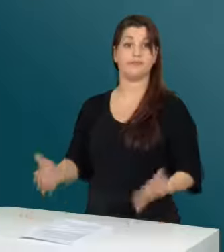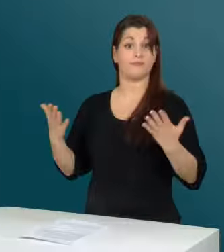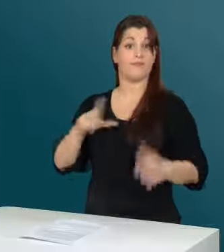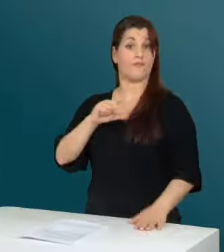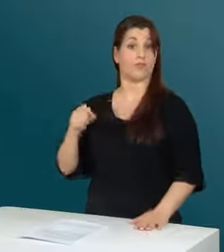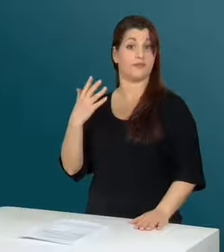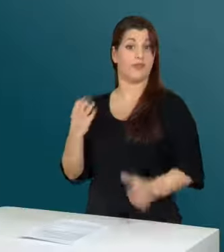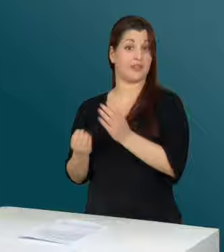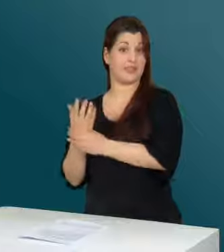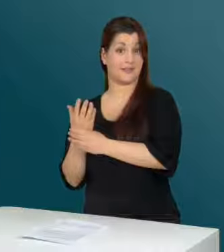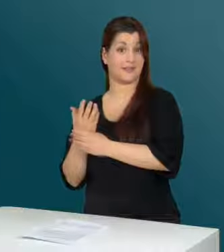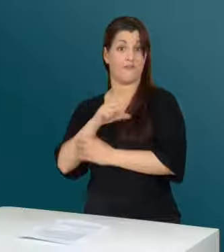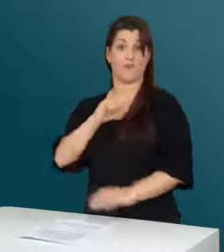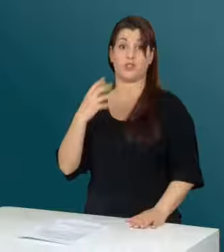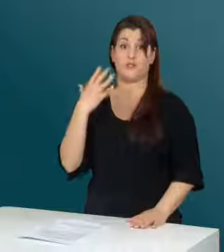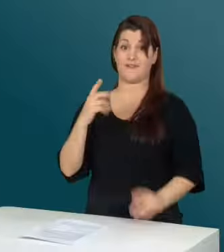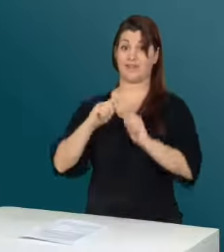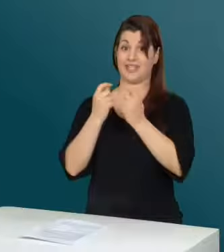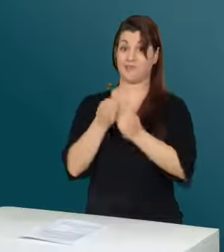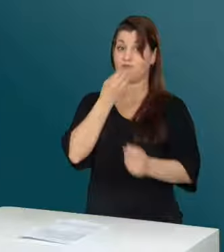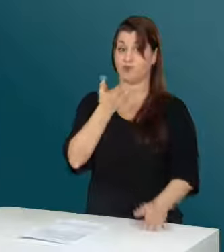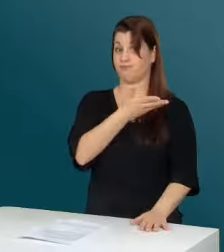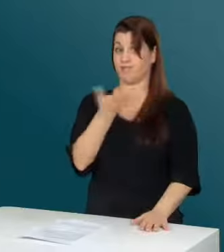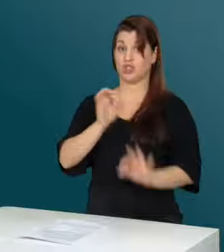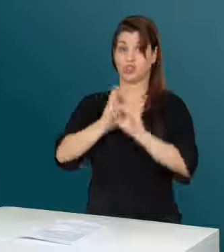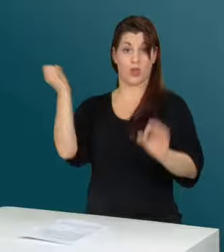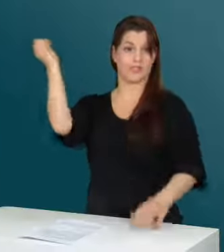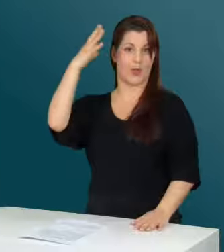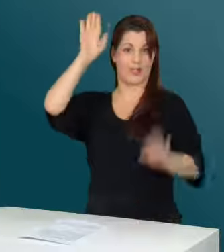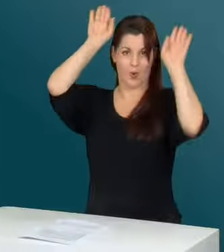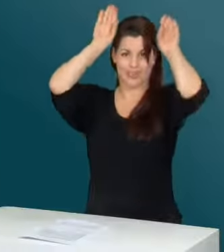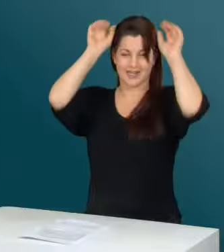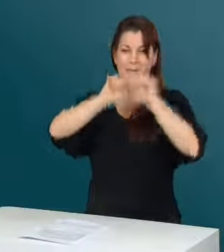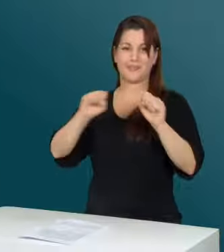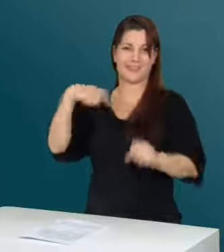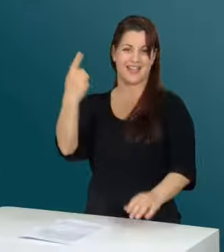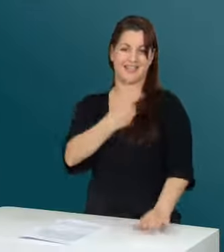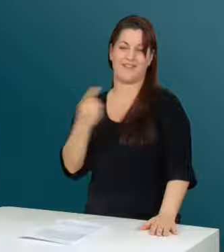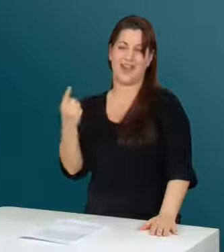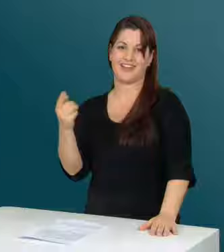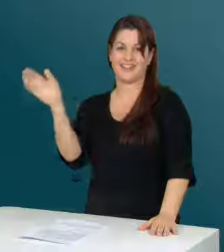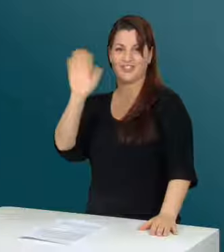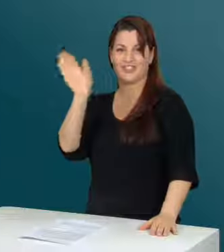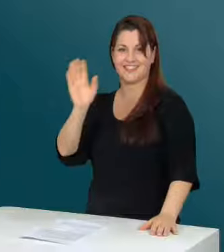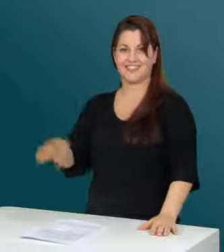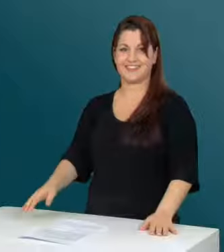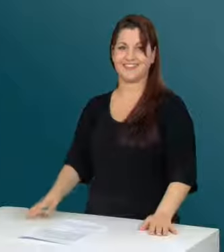Das war's von Focus 5 News. Das Focus 5 Team wünscht euch schöne sonnige Ostern. Bis nächste Woche. Auf